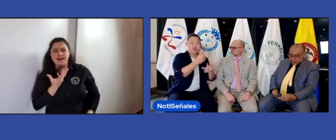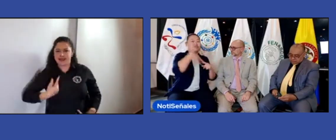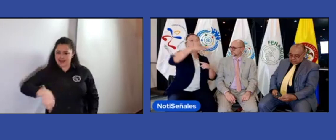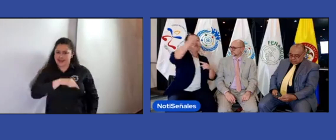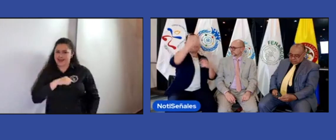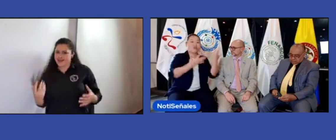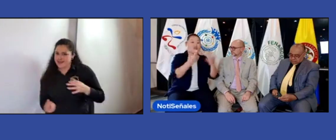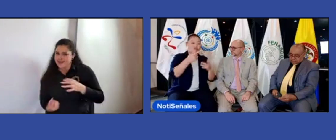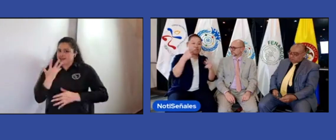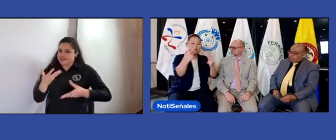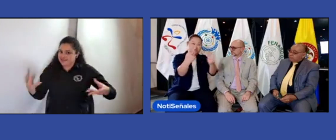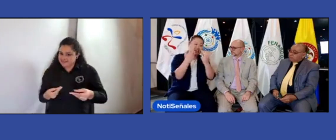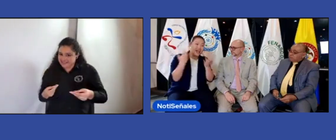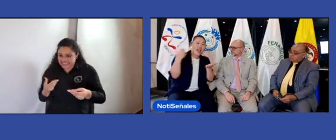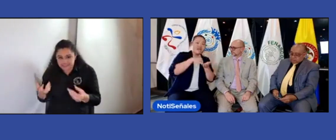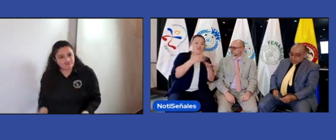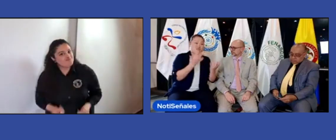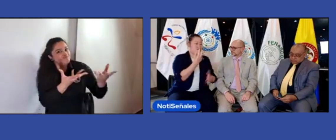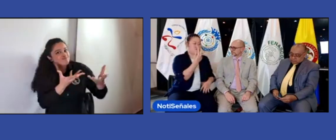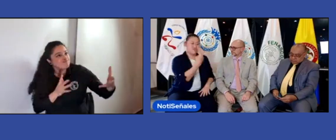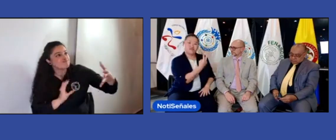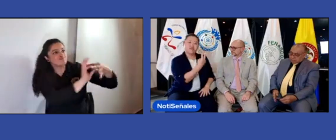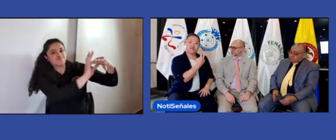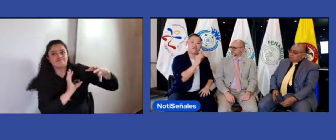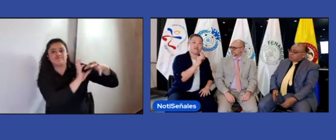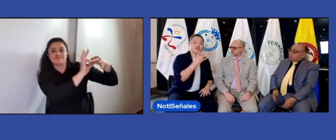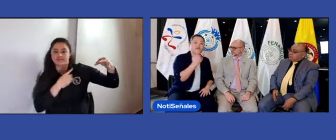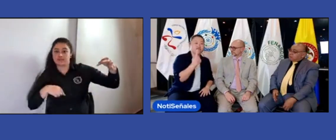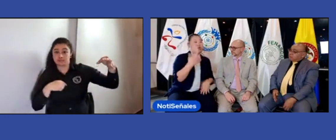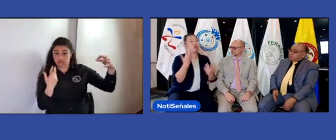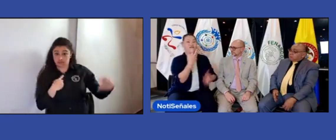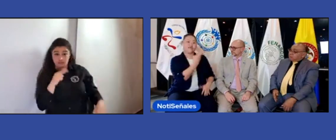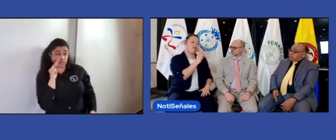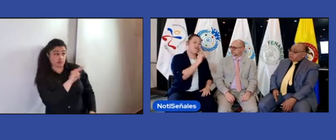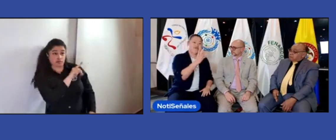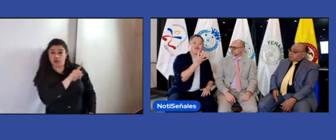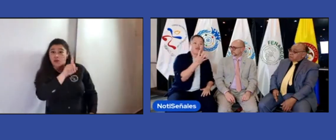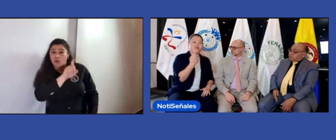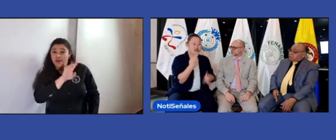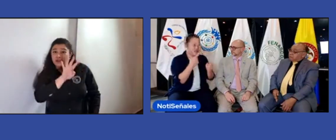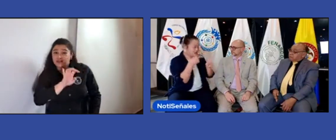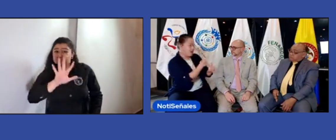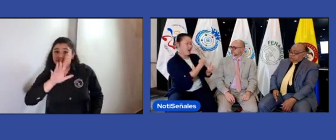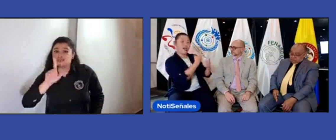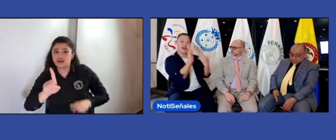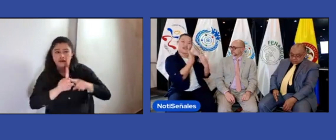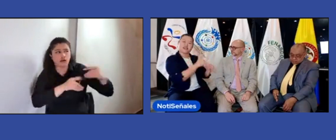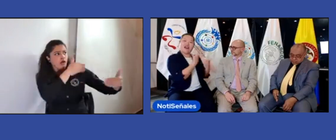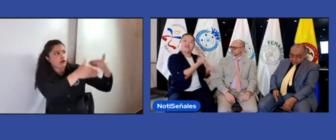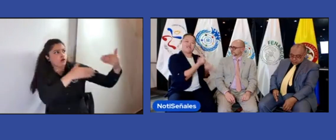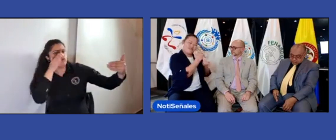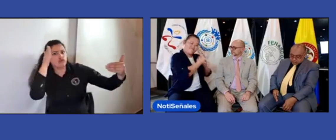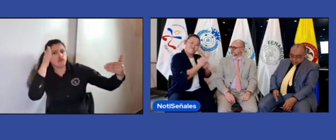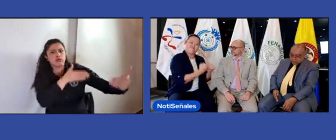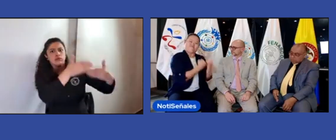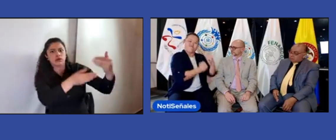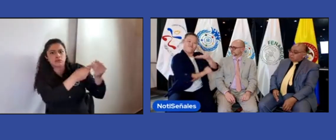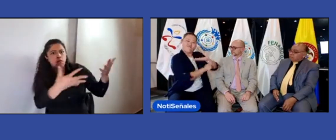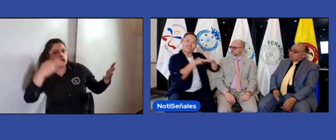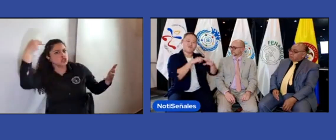Desde el 51 ellos están allí, nosotros estamos también para apoyar, no sé, si ustedes pueden ver los años